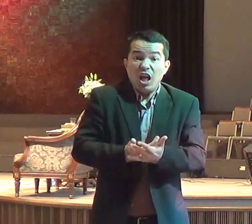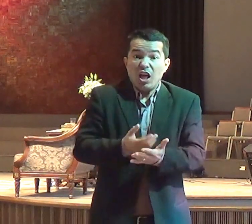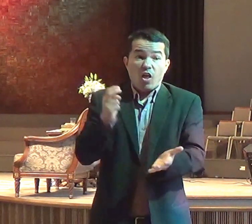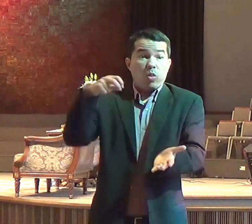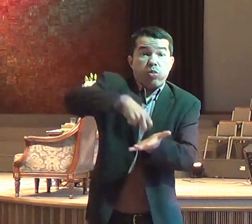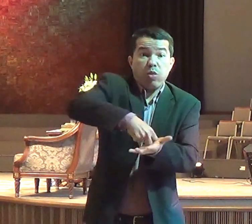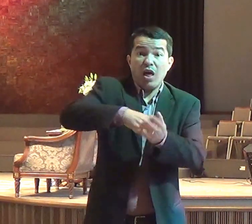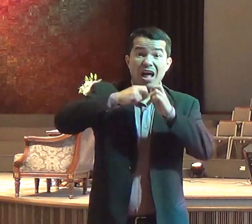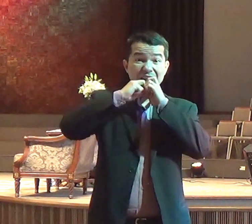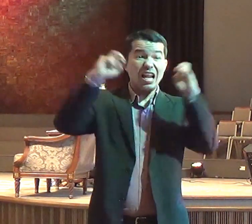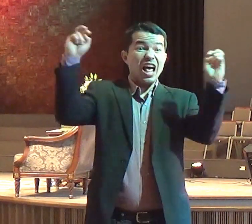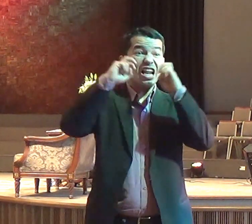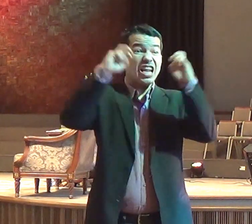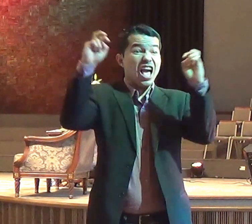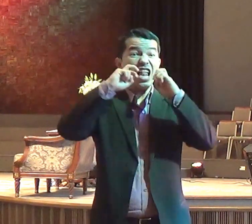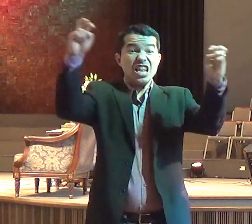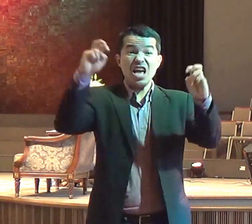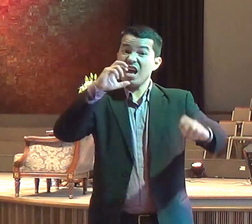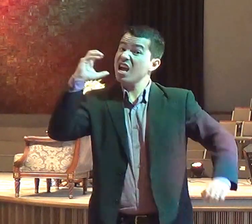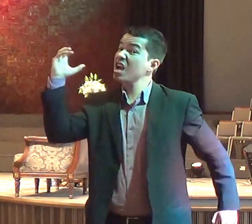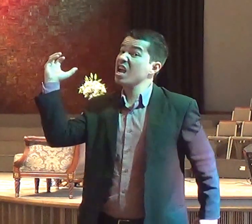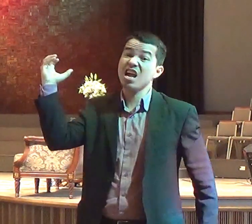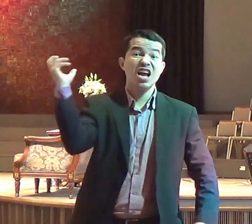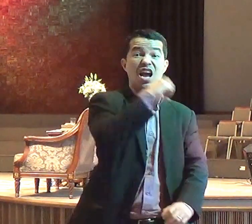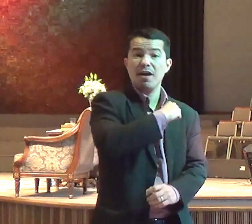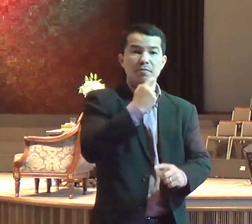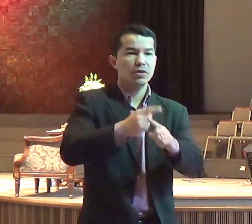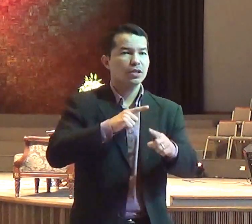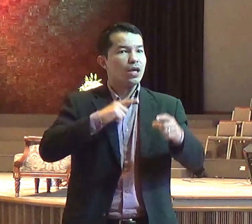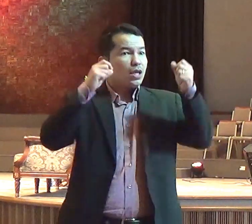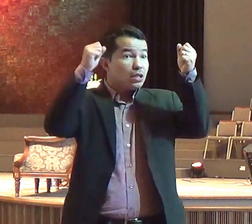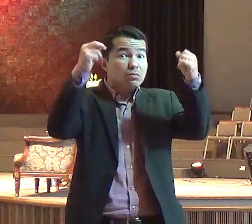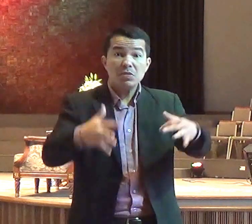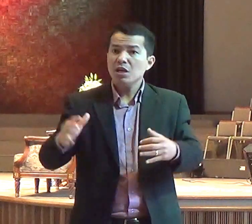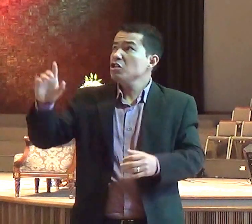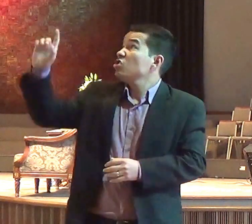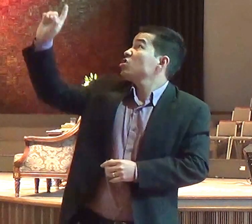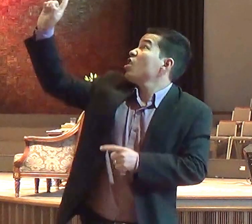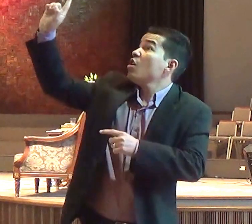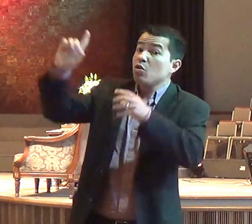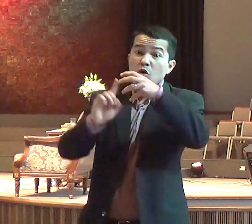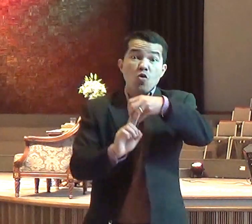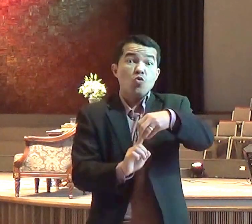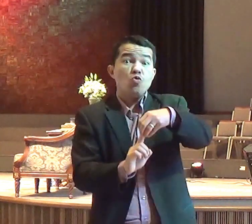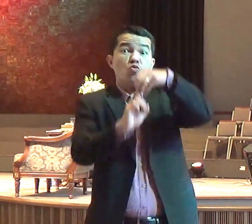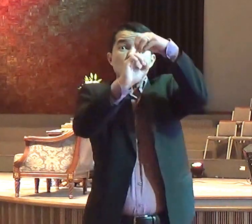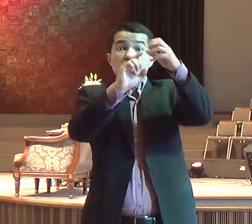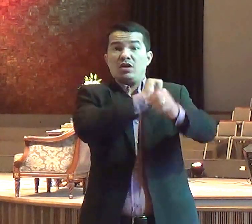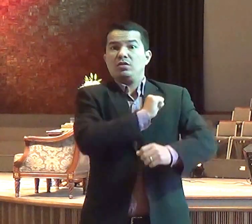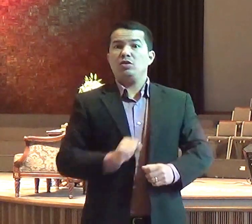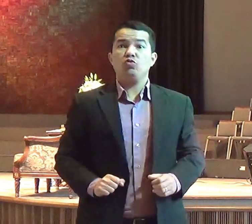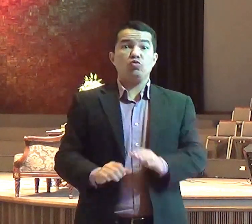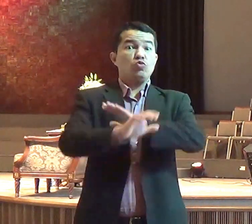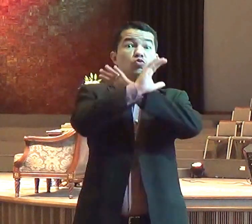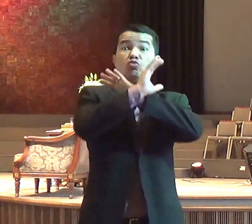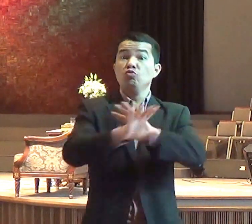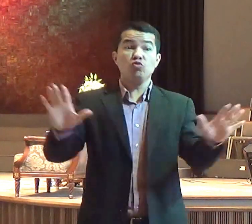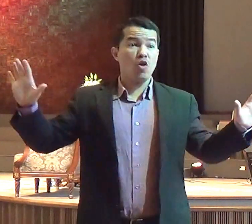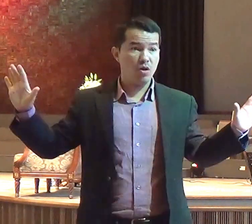o Senhor é Deus, o Senhor é Deus. A primeira razão,